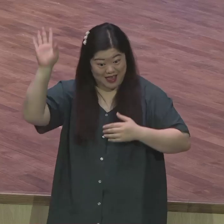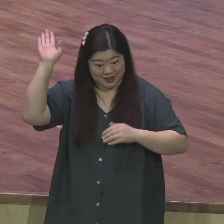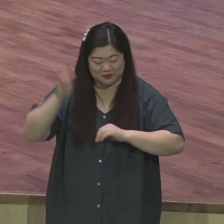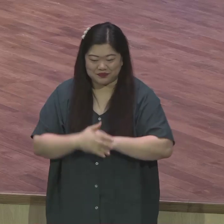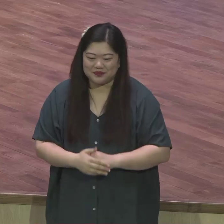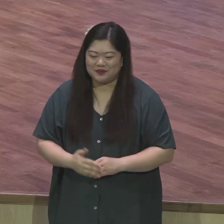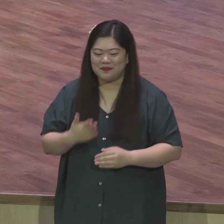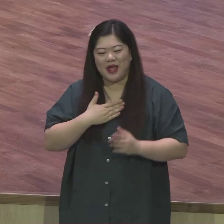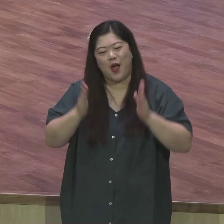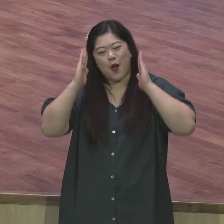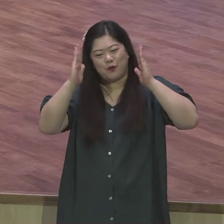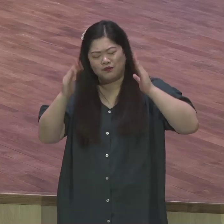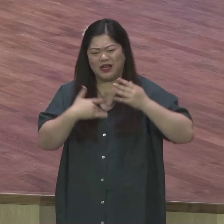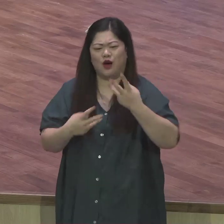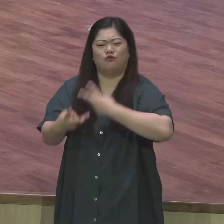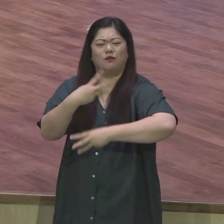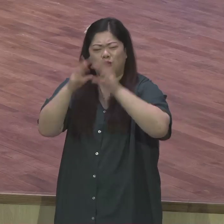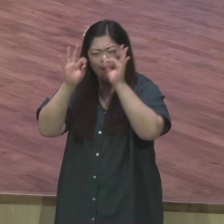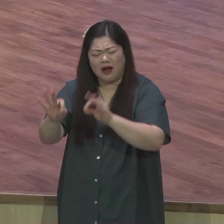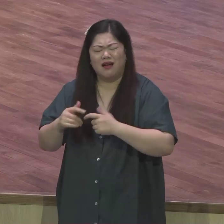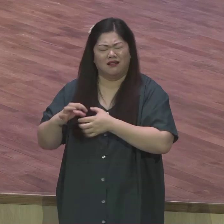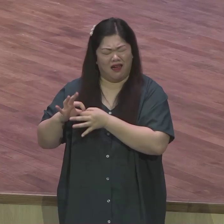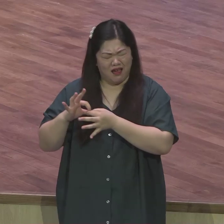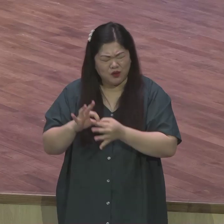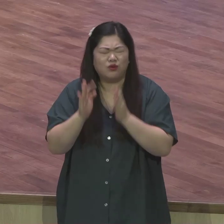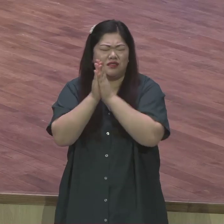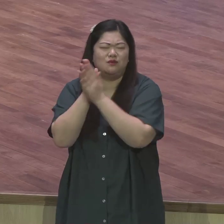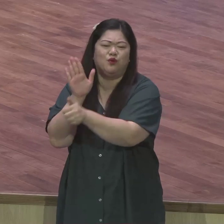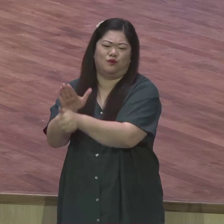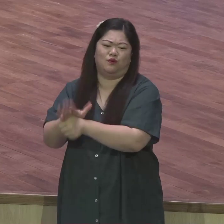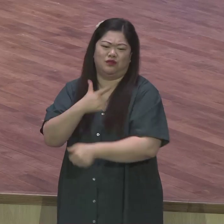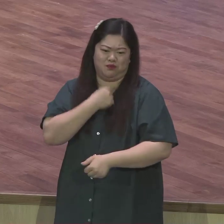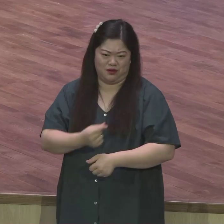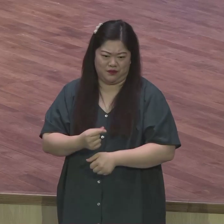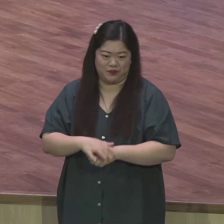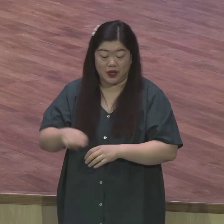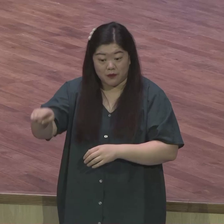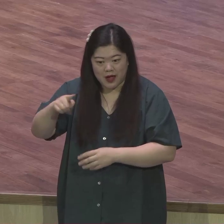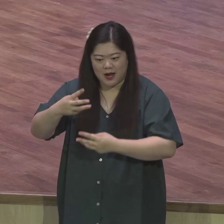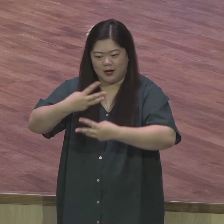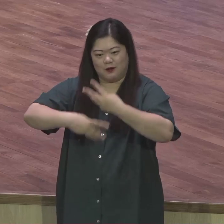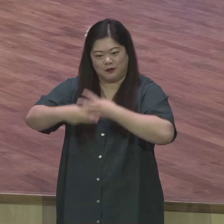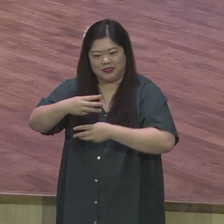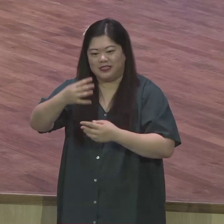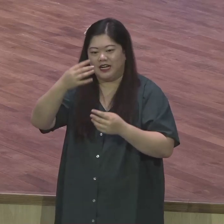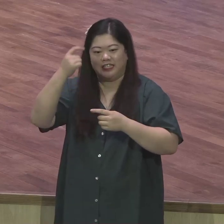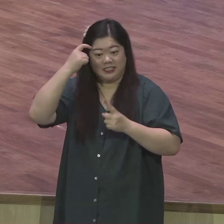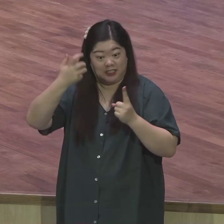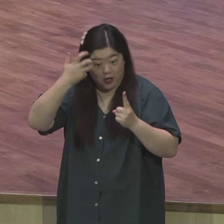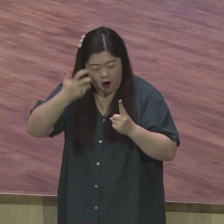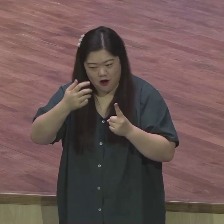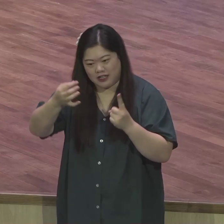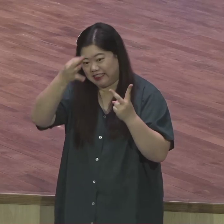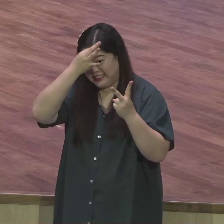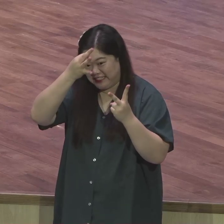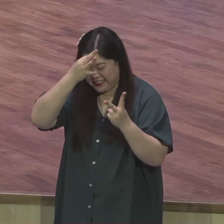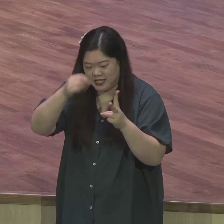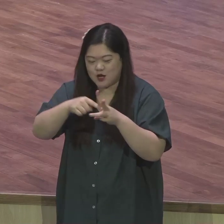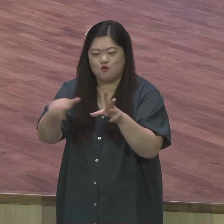우리 랩런트를 위하자면 하루도 안 빠지고 기도합니다 하나님 우리 랩런트를 영적선의 기능성의 문화선을 잘해 하시고 3단체 일 수